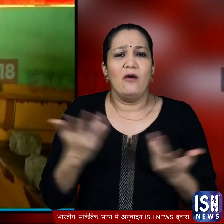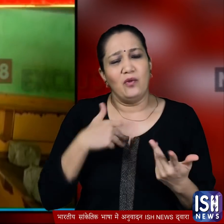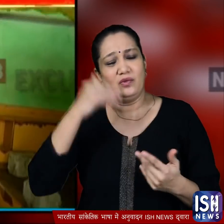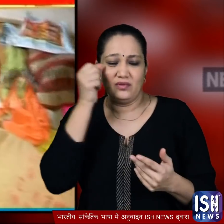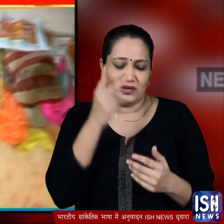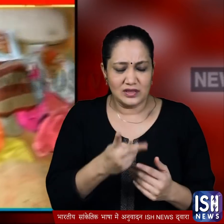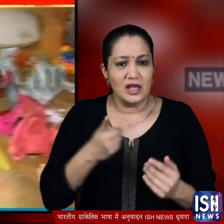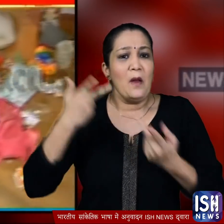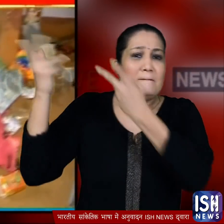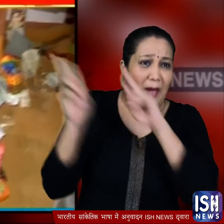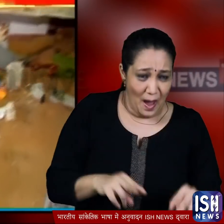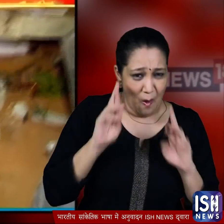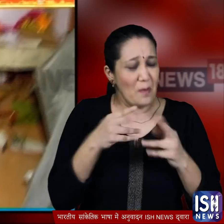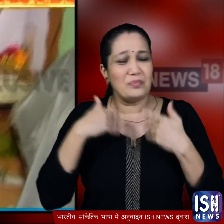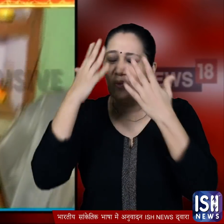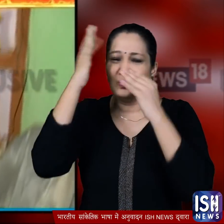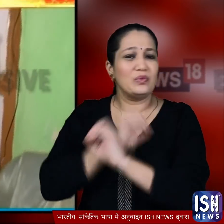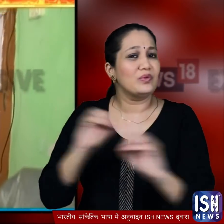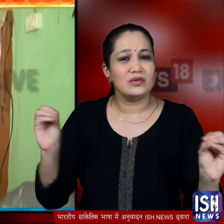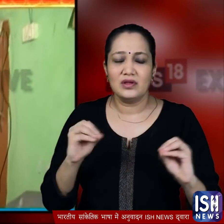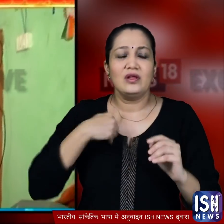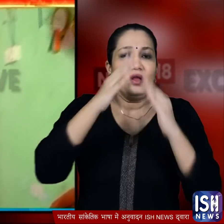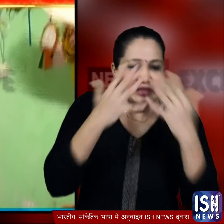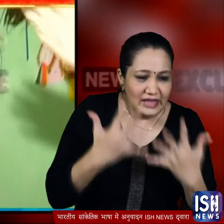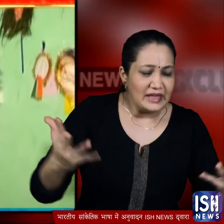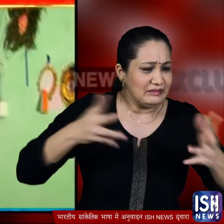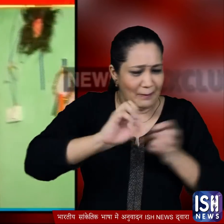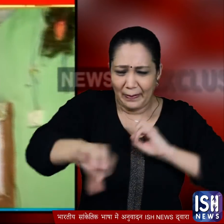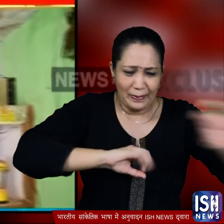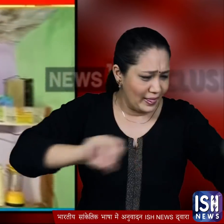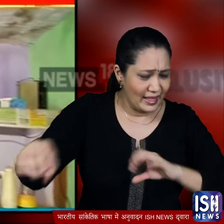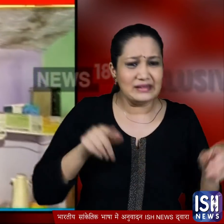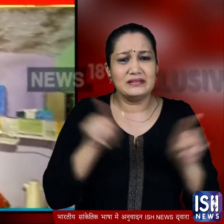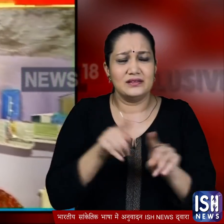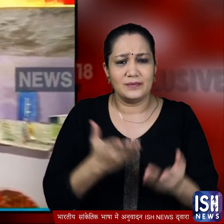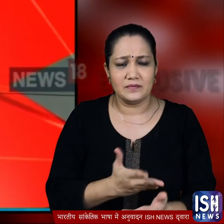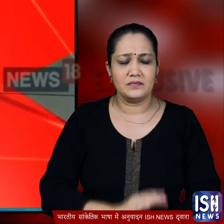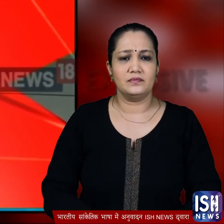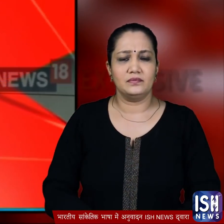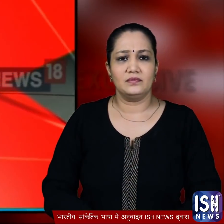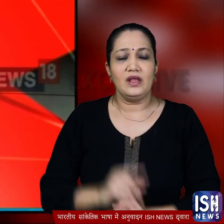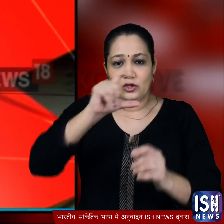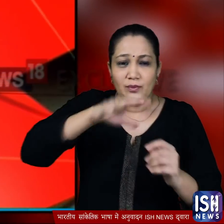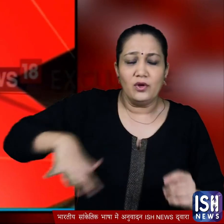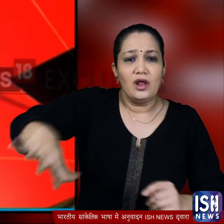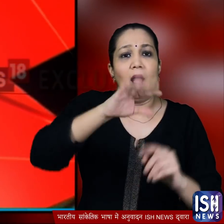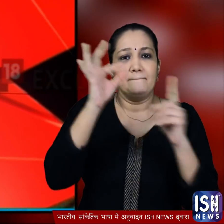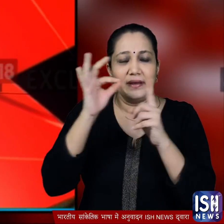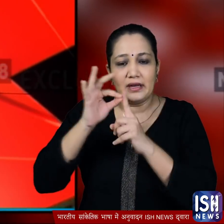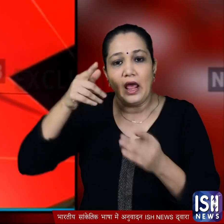अब वो वहां लोटने के आज भी छोड़ चुके हैं गावालों का सामान उनके मकानों में तितर बितर पड़ा है सौबात के एक बात है कि चमोली जिले से पिंडर राम